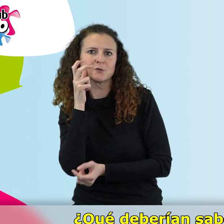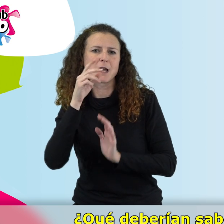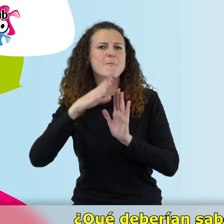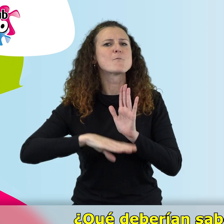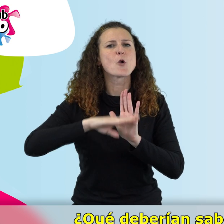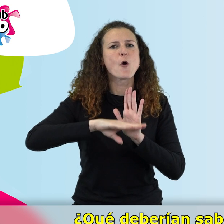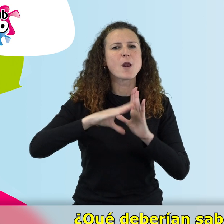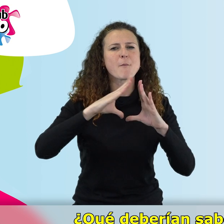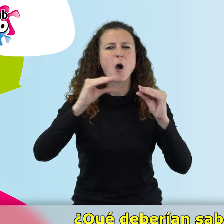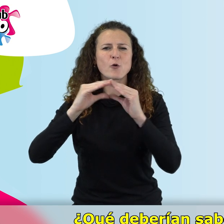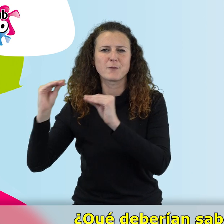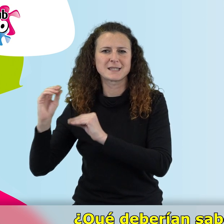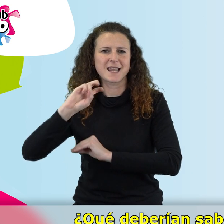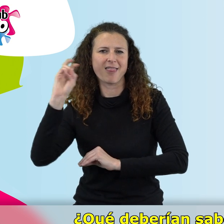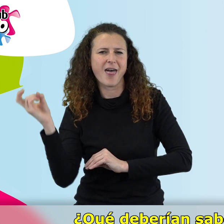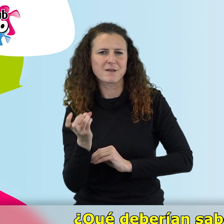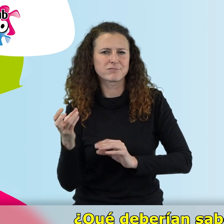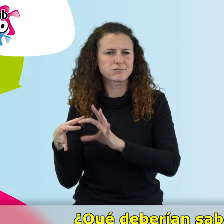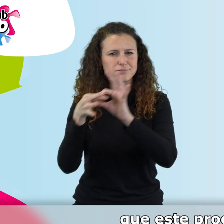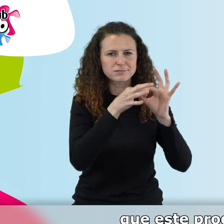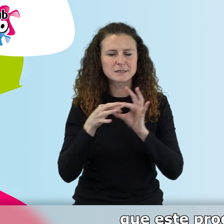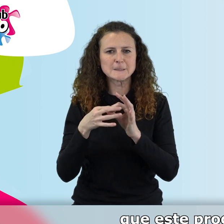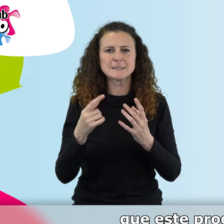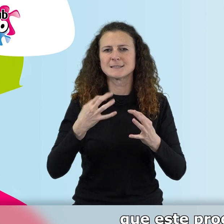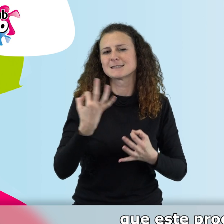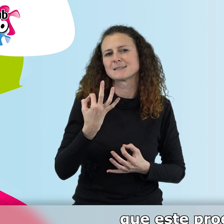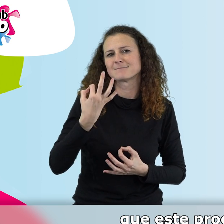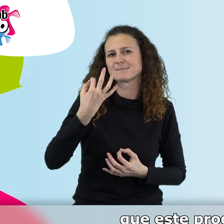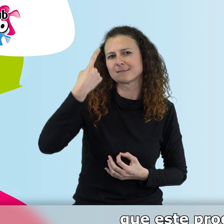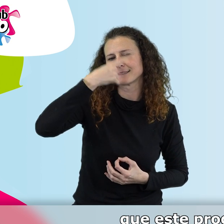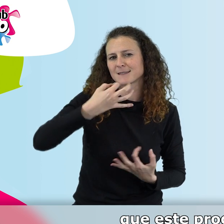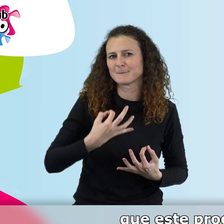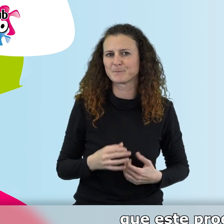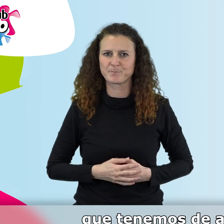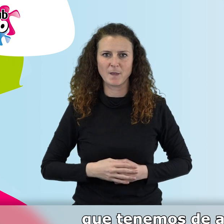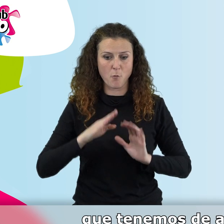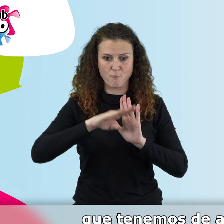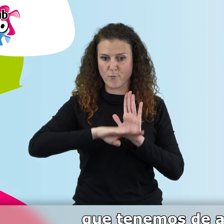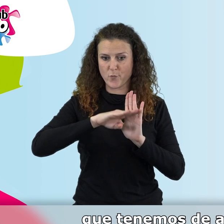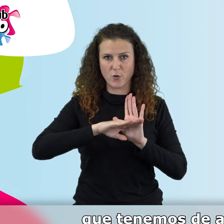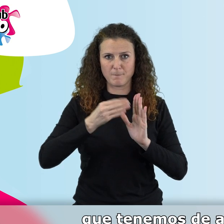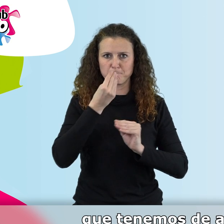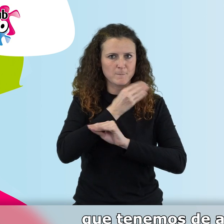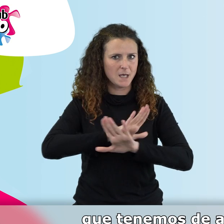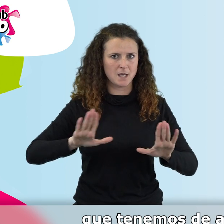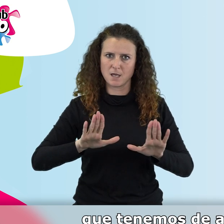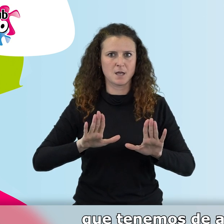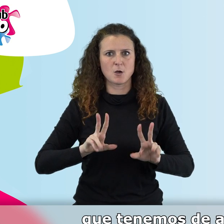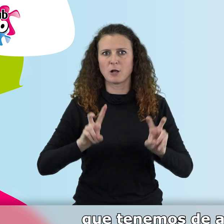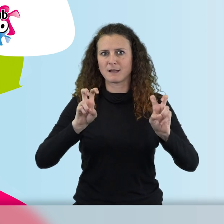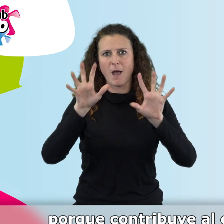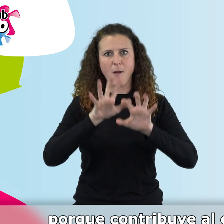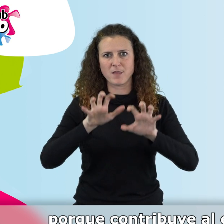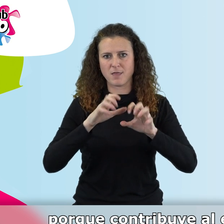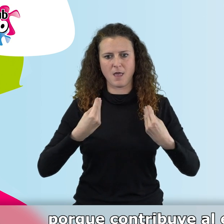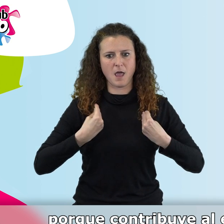¿Qué deberían saber sobre él? Bueno, pues en primer lugar, que este programa es uno de los mejores ejemplos que tenemos de aprendizaje a lo largo de toda la vida.